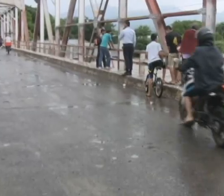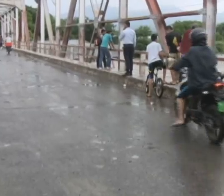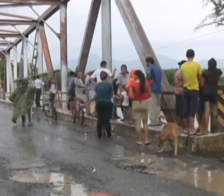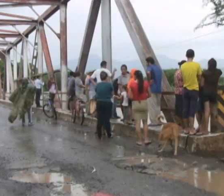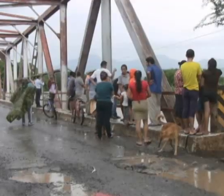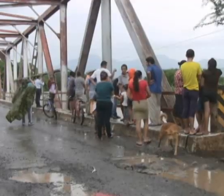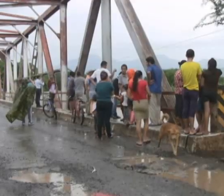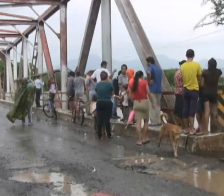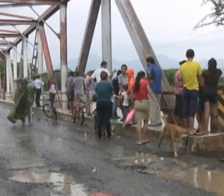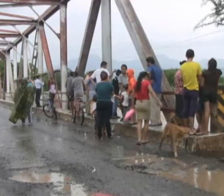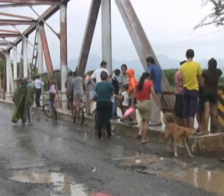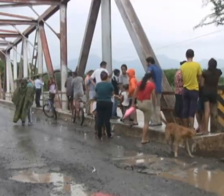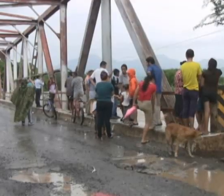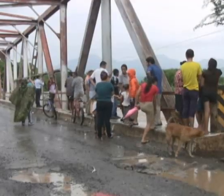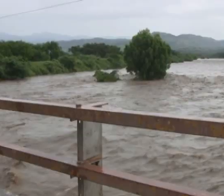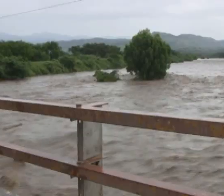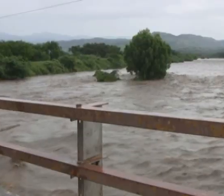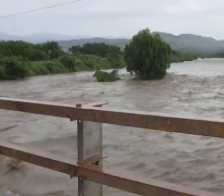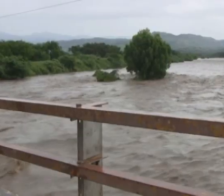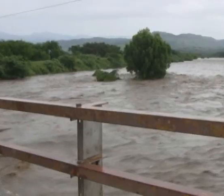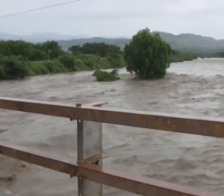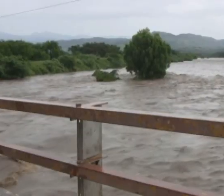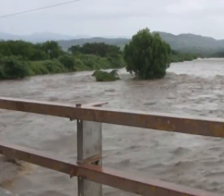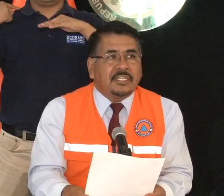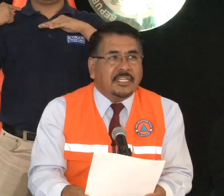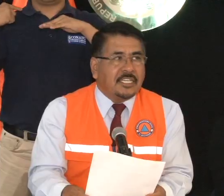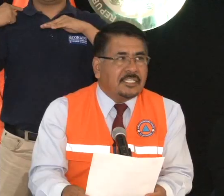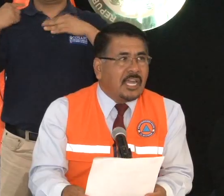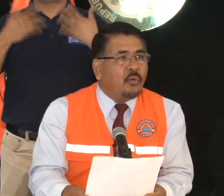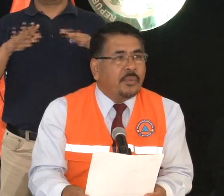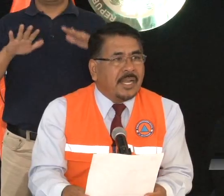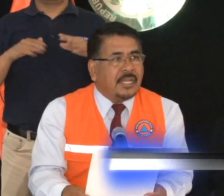Ministerio de Obras Públicas al puente sobre el río Paz.